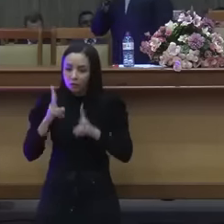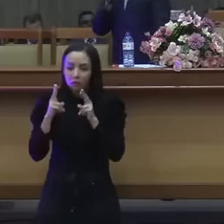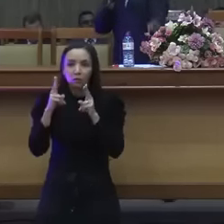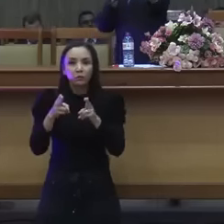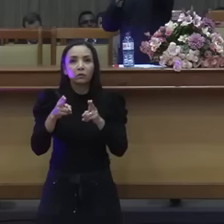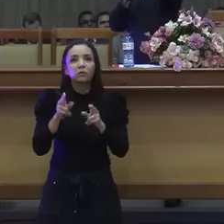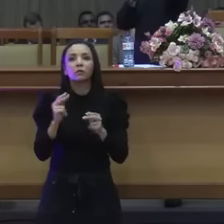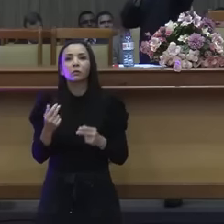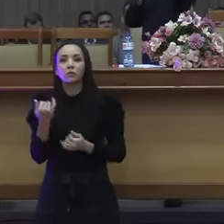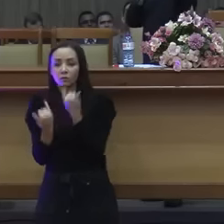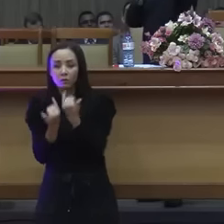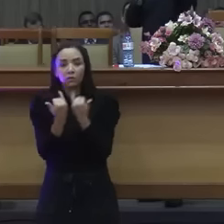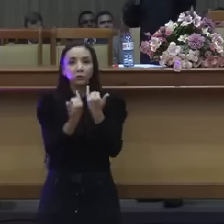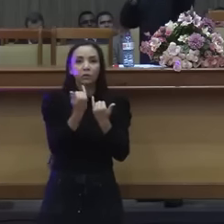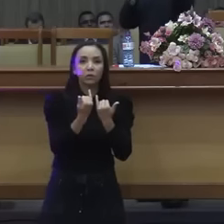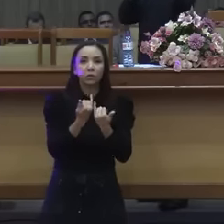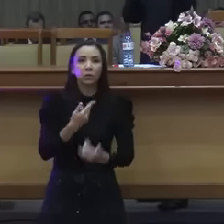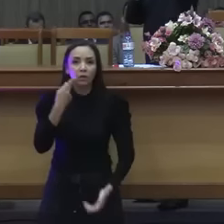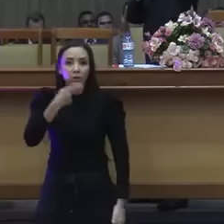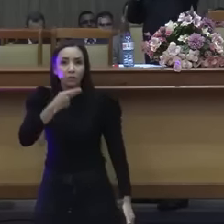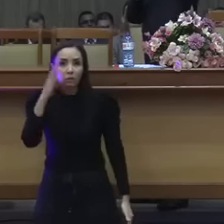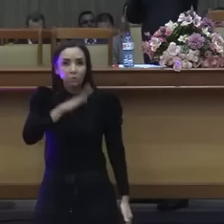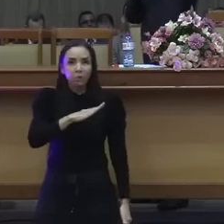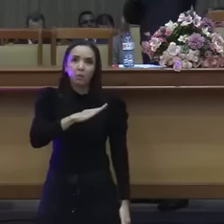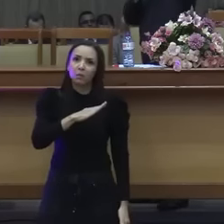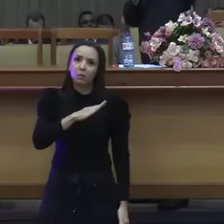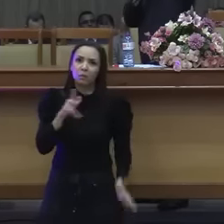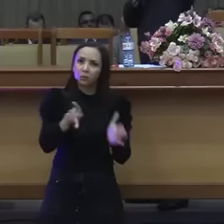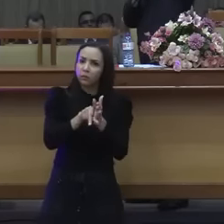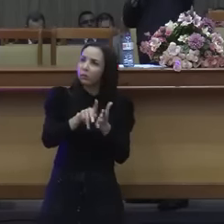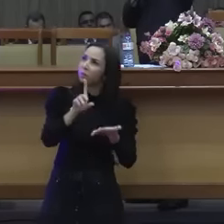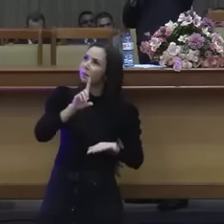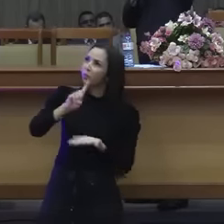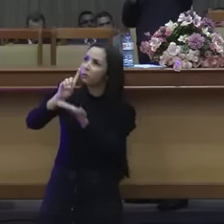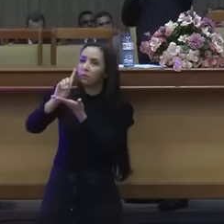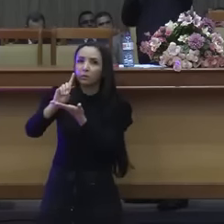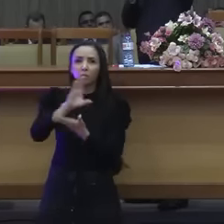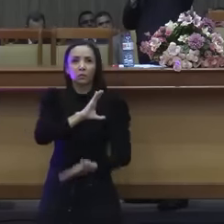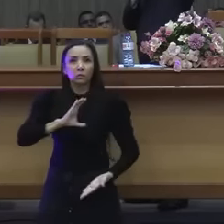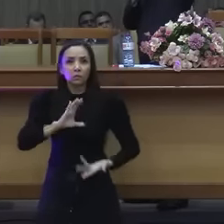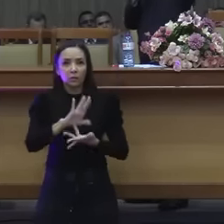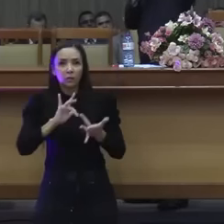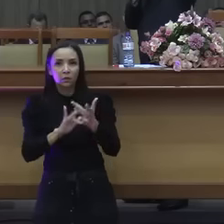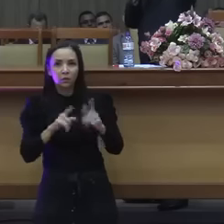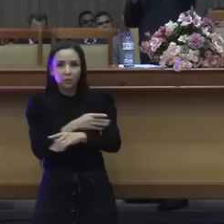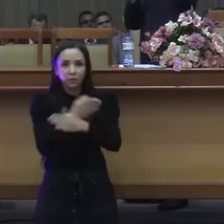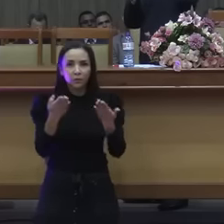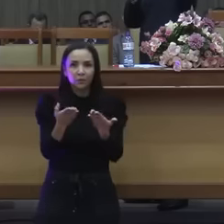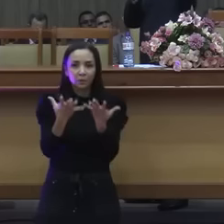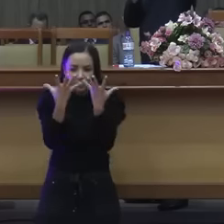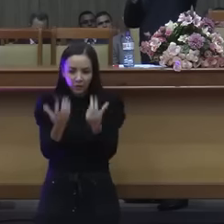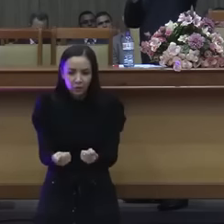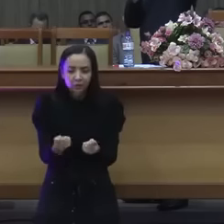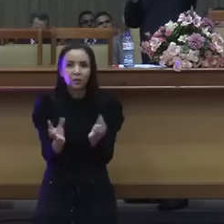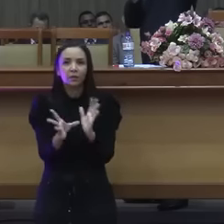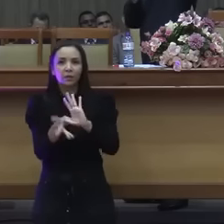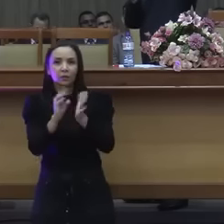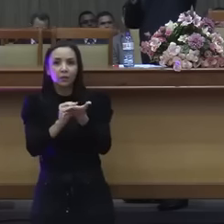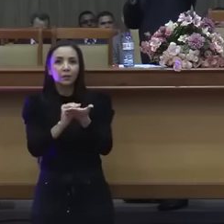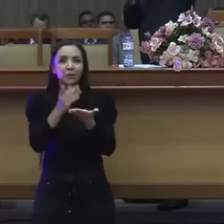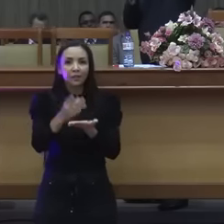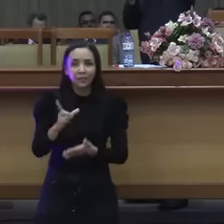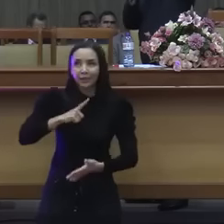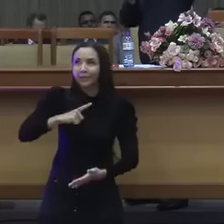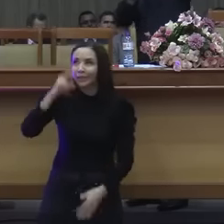mas eu vou dizer uma coisa no momento em que a igreja aceita Jesus Cristo ela tem um senhor e o senhor da vida